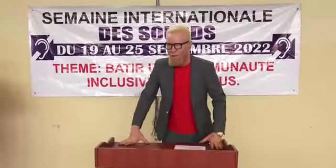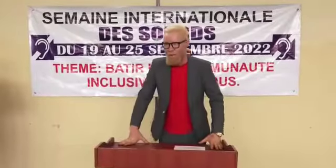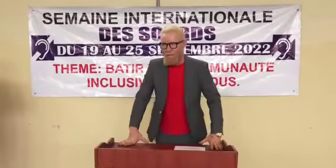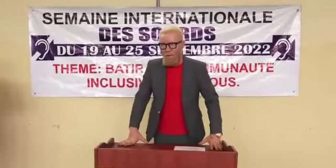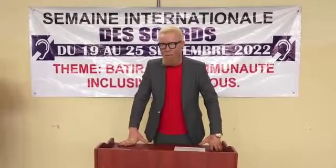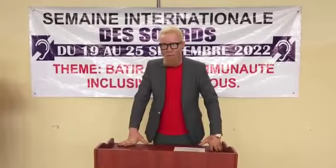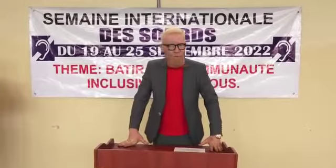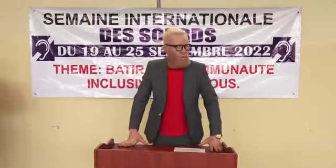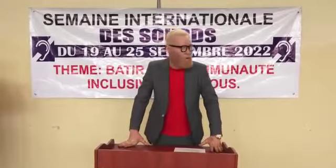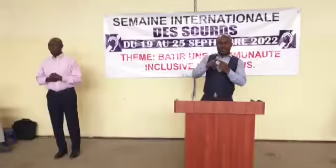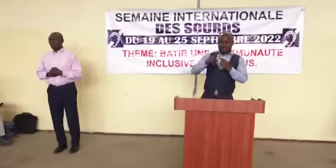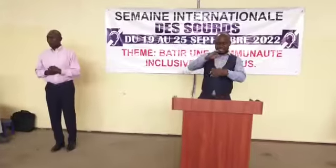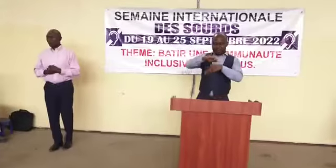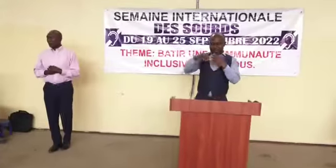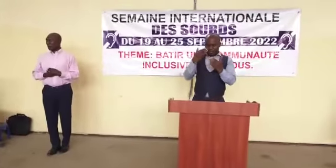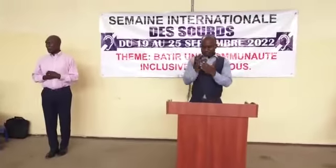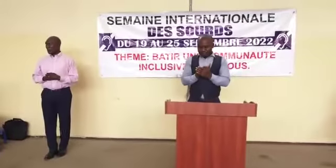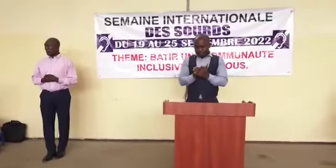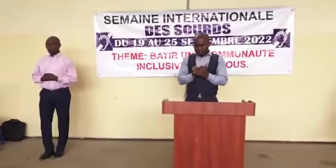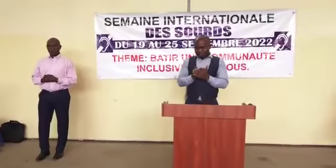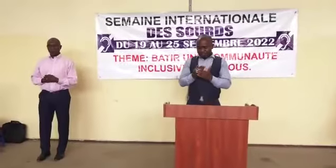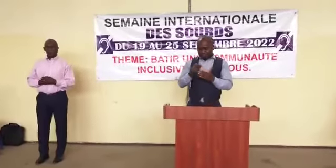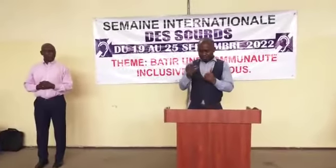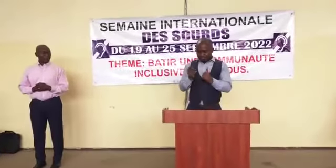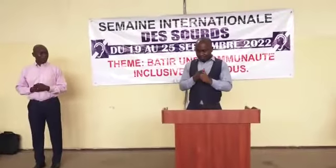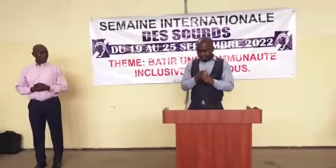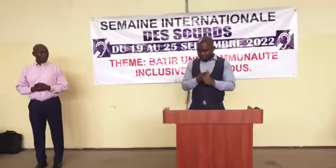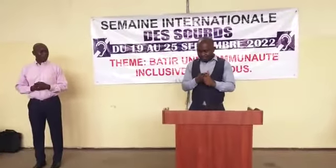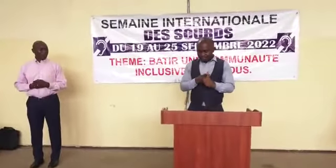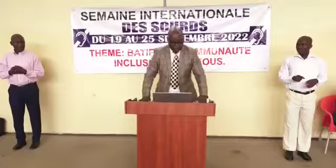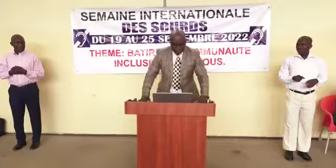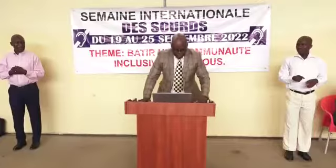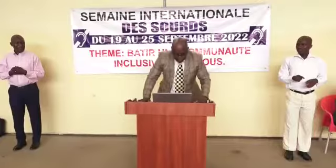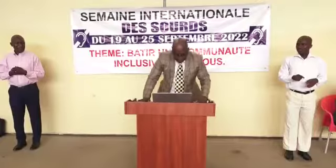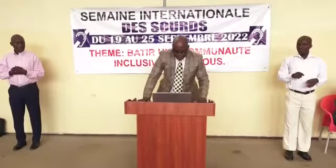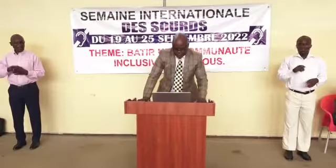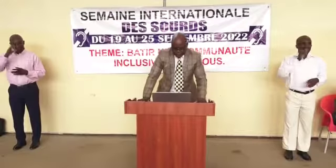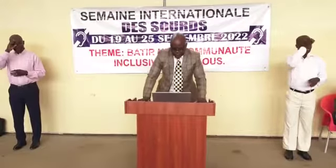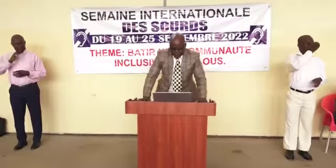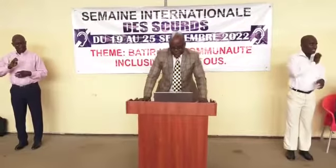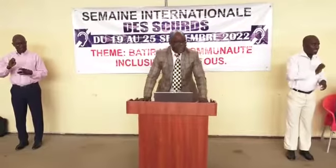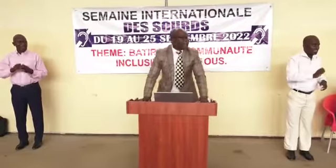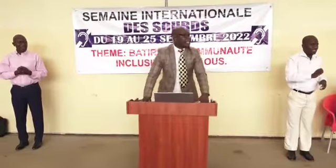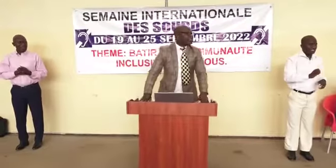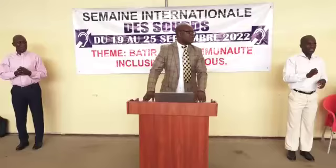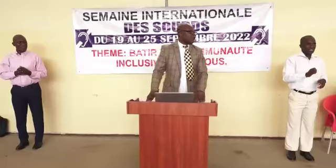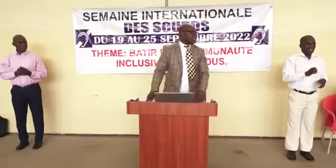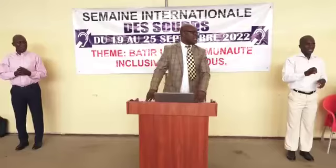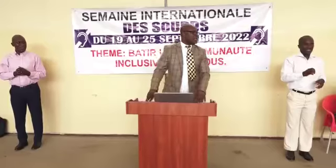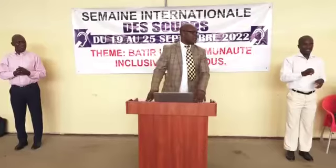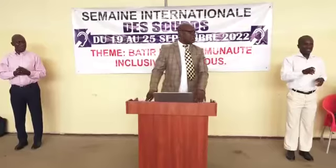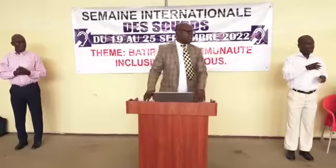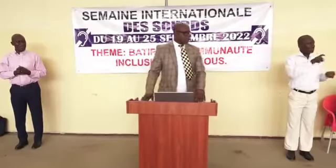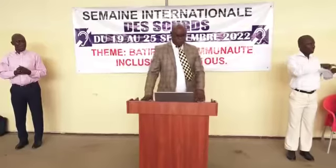est allée sur le lieu où elle a été bien accueillie. Elle a suivi tour à tour les interventions du directeur de l'école Efata de